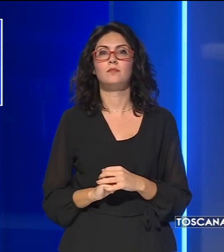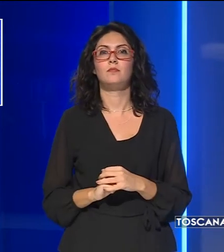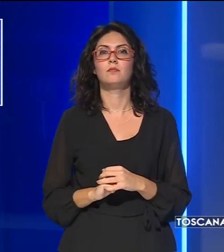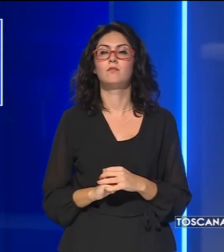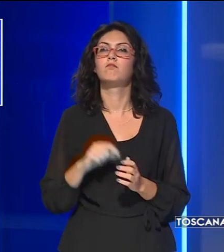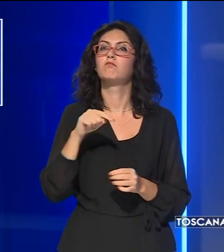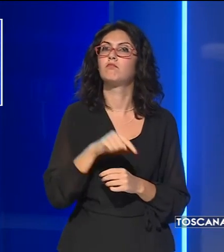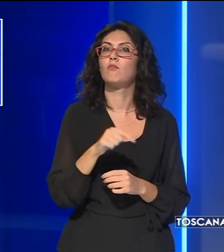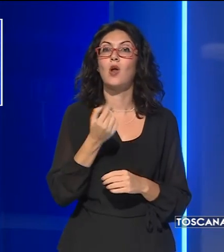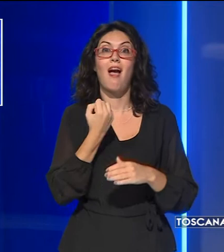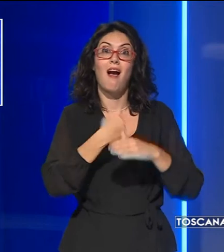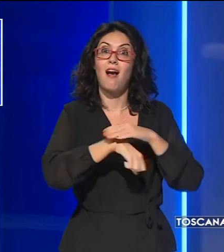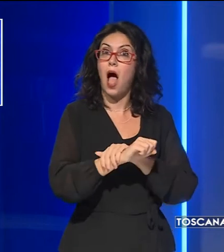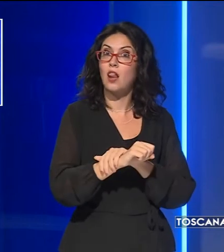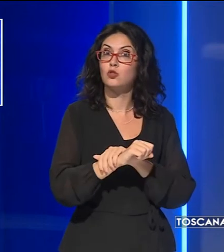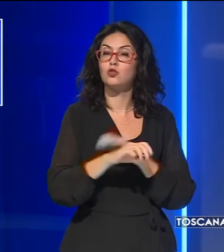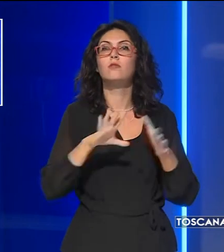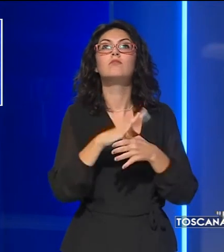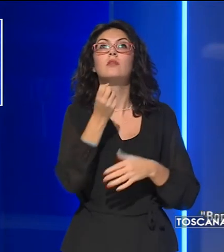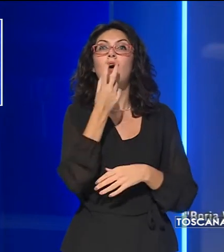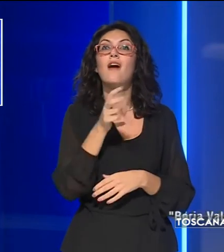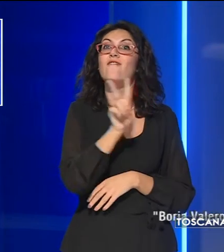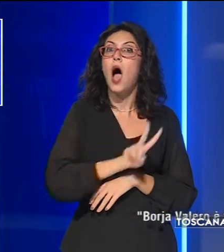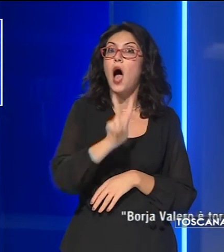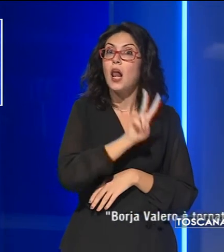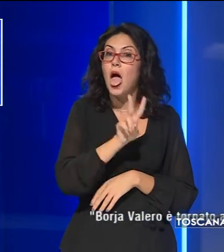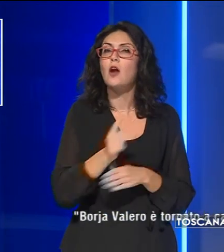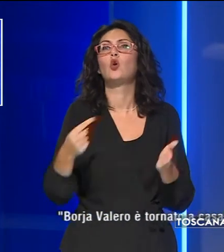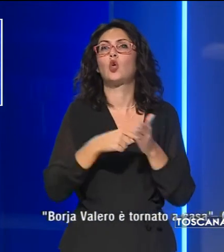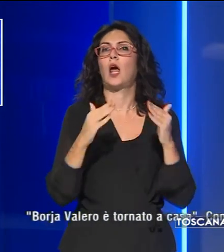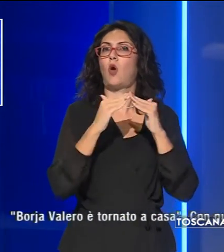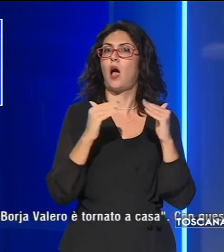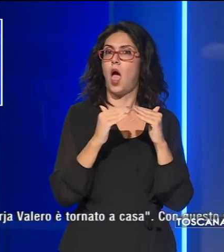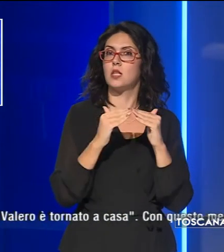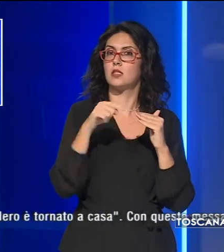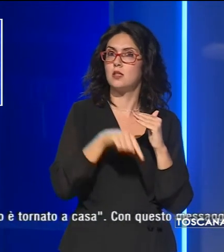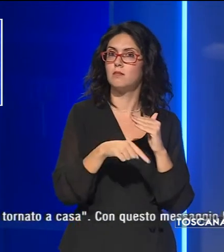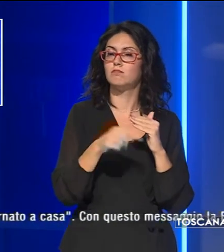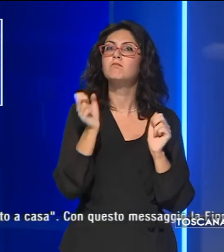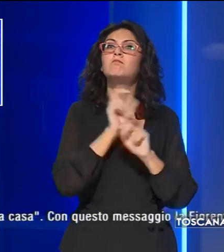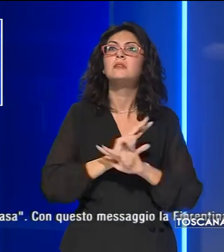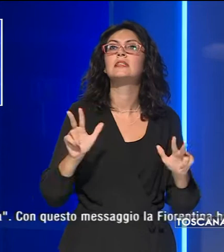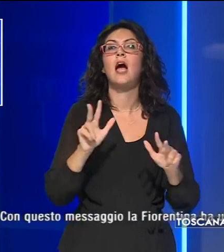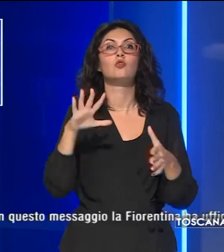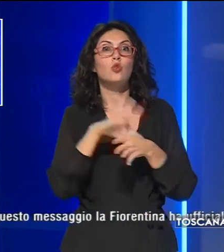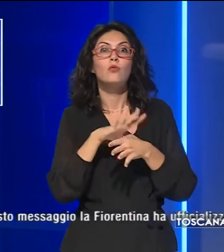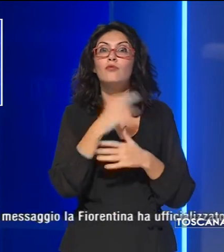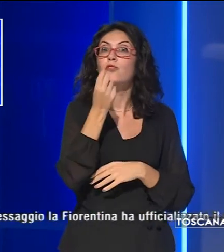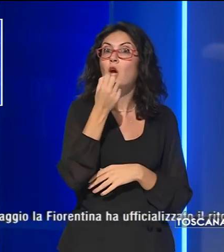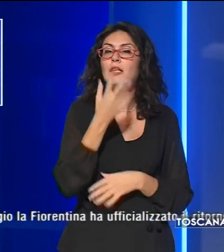Parliamo di calcio, Fiorentina Borja Valero è tornata a casa con questo messaggio la Fiorentina ha